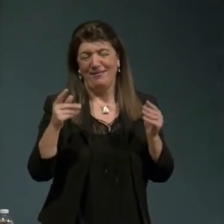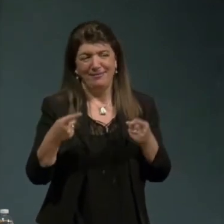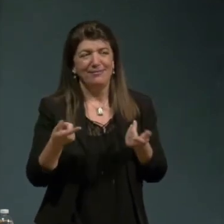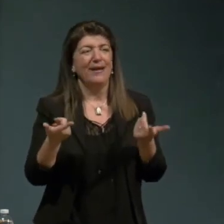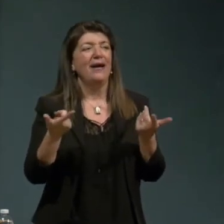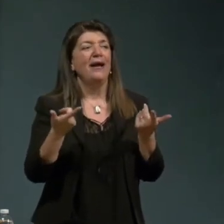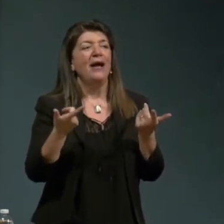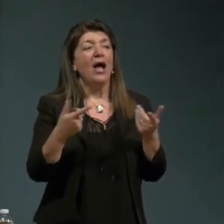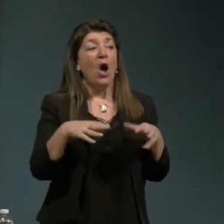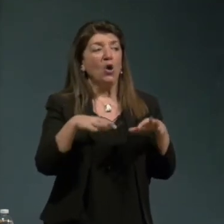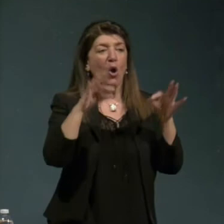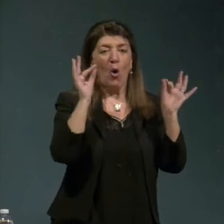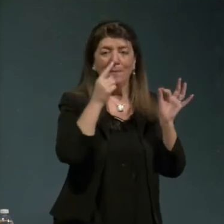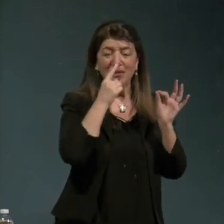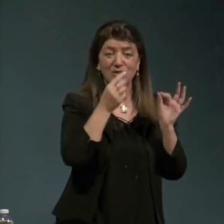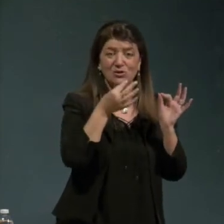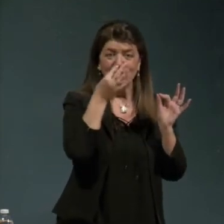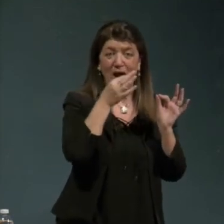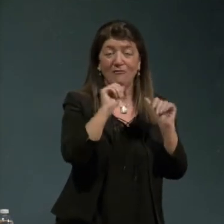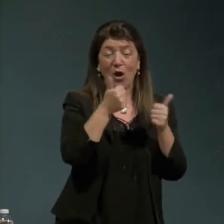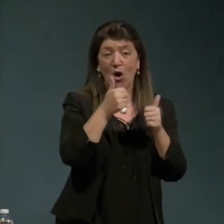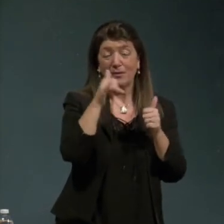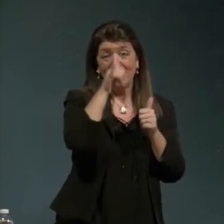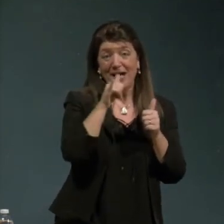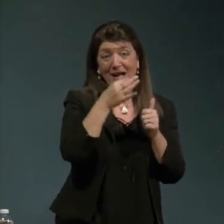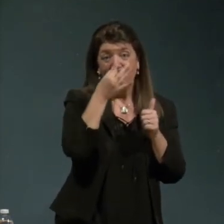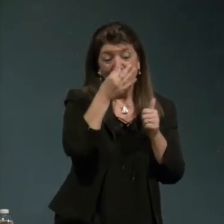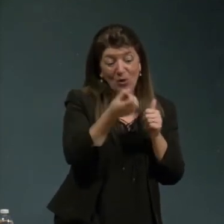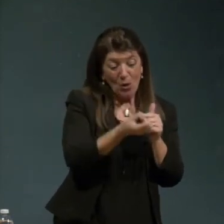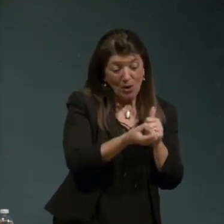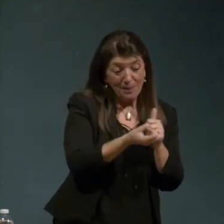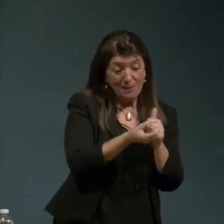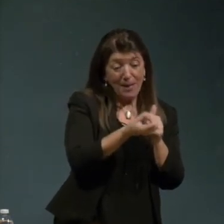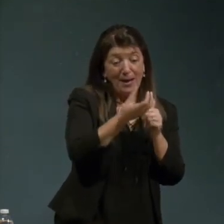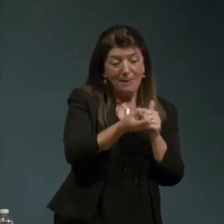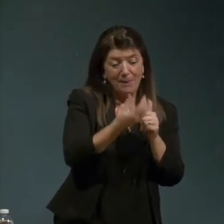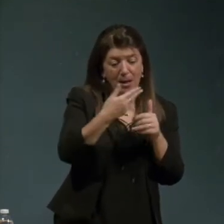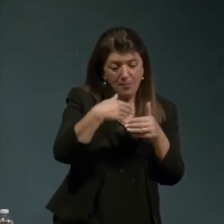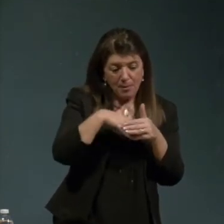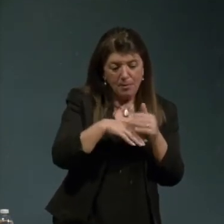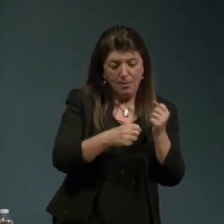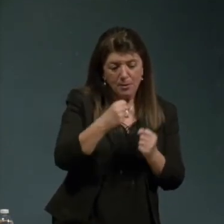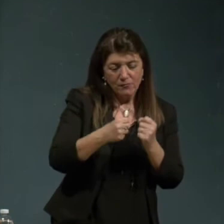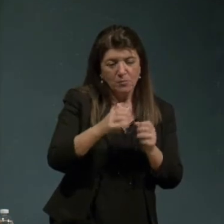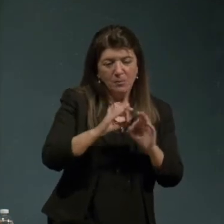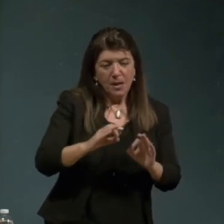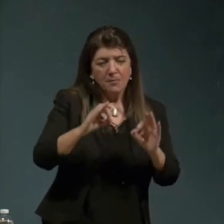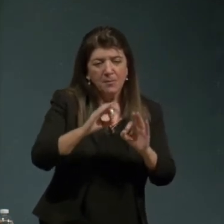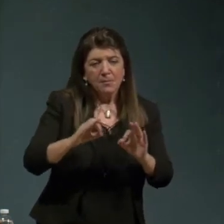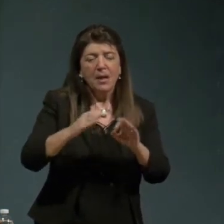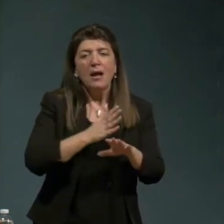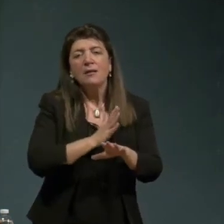in causa l'organizzazione della scuola e il modo della trasmissione dei saperi